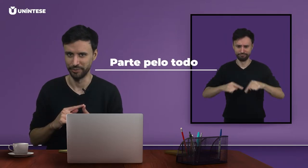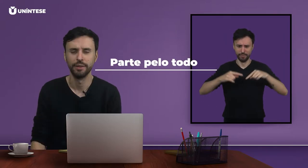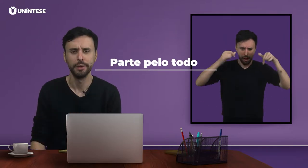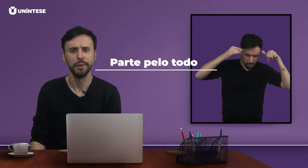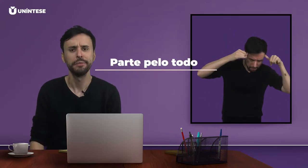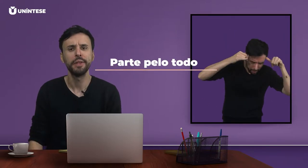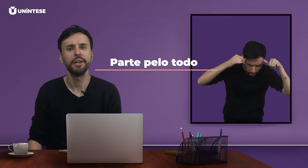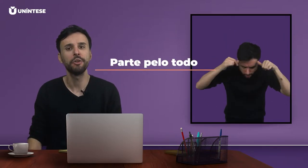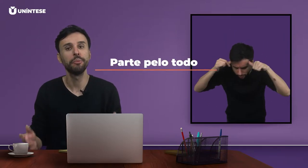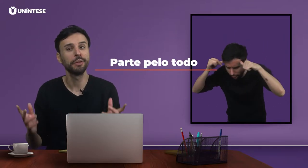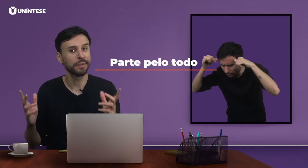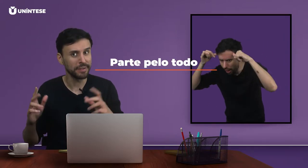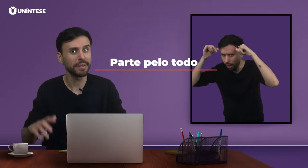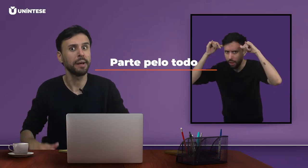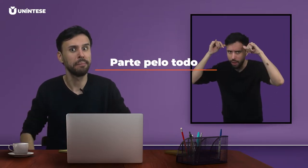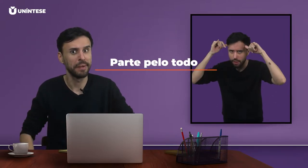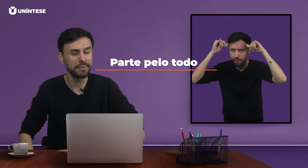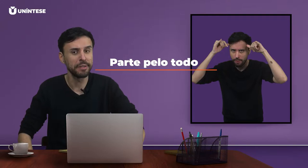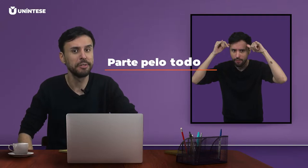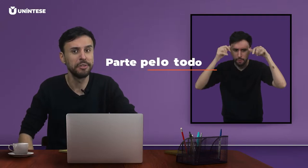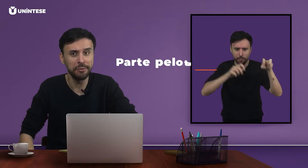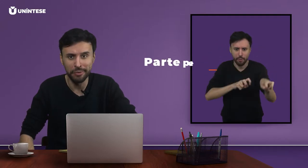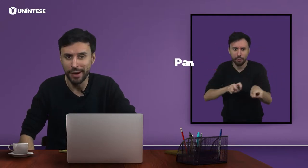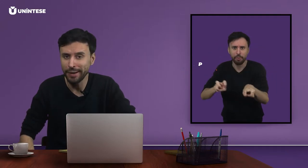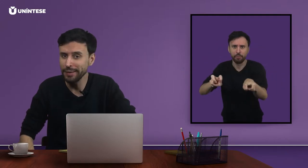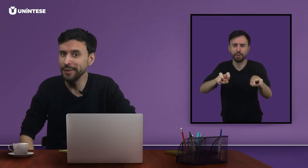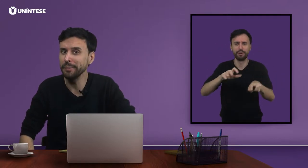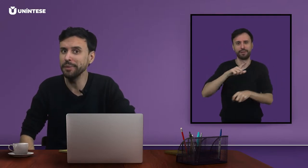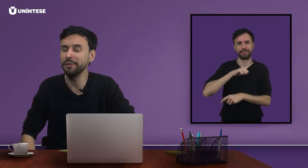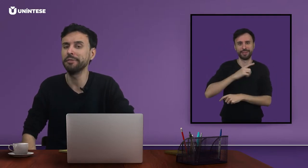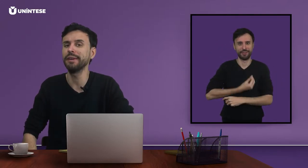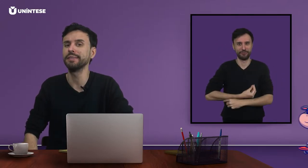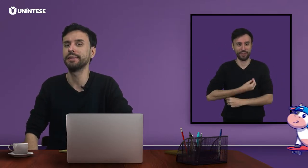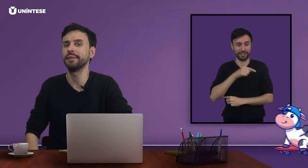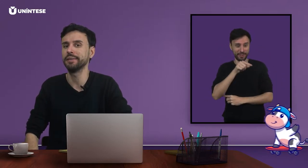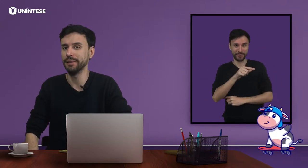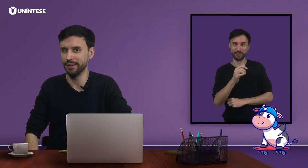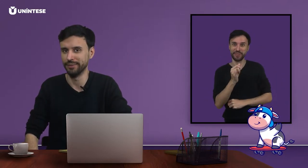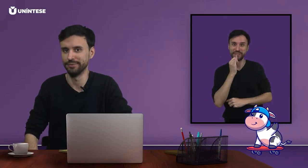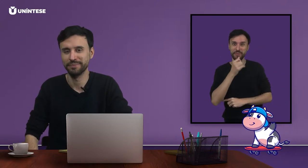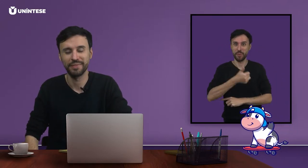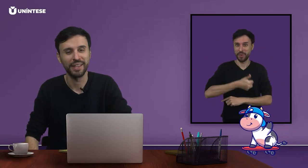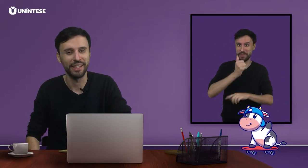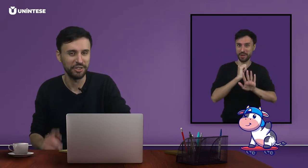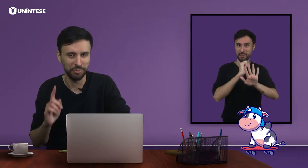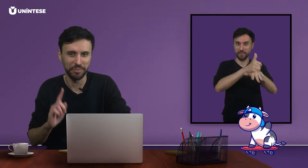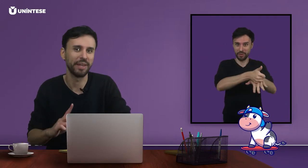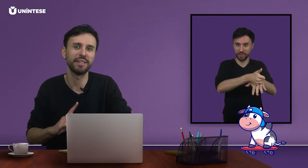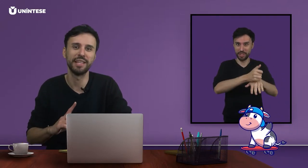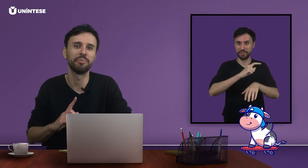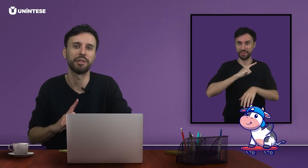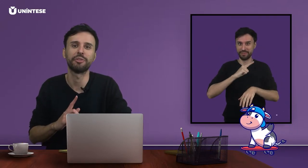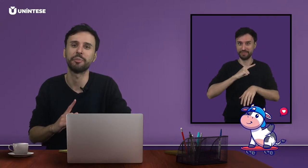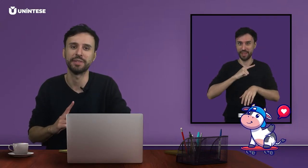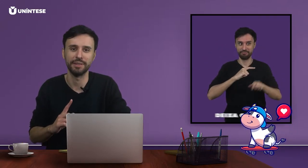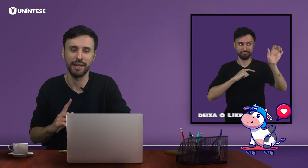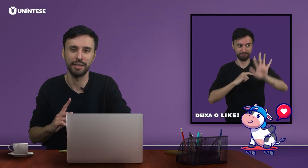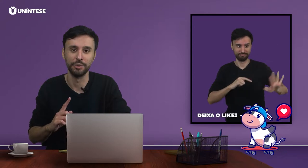Tenho muitas cabeças de vaca na minha fazenda. Este primeiro exemplo que foi apresentado